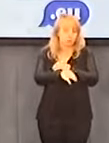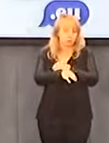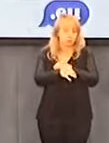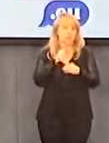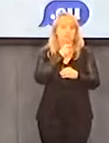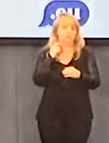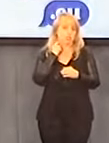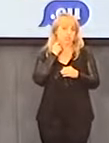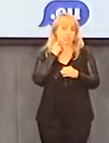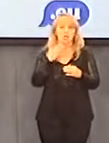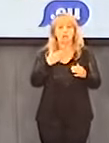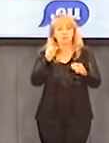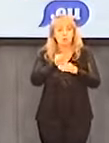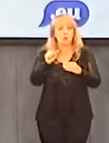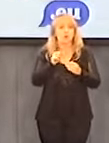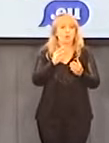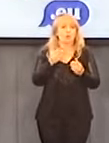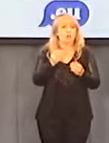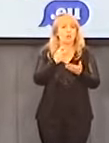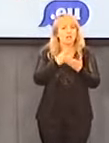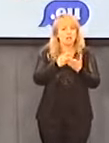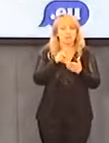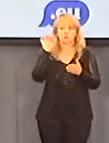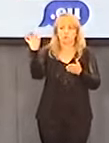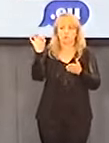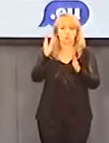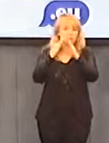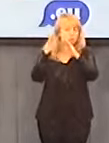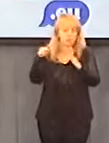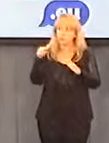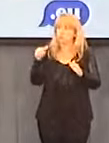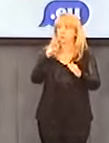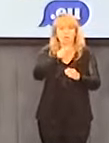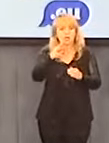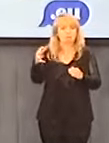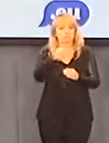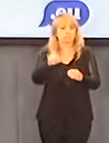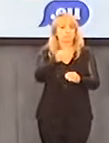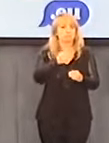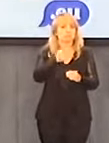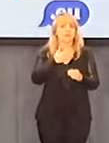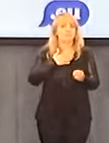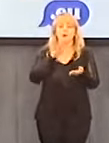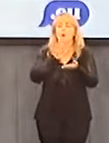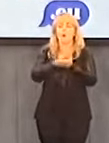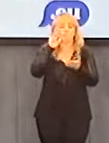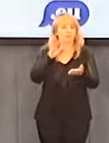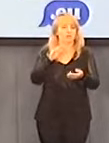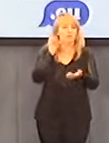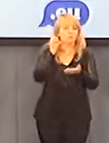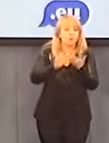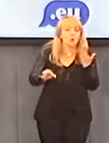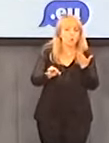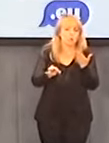parafian. Zbierane są listy z parafii, więc każdy biskup wie więcej